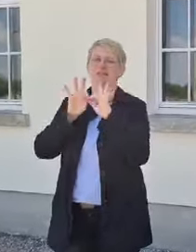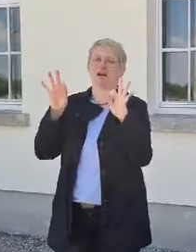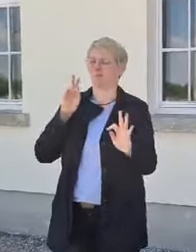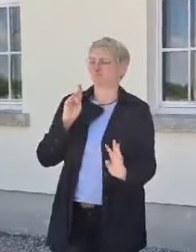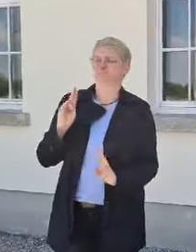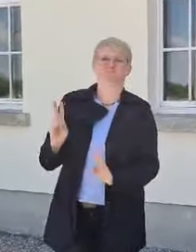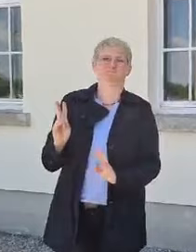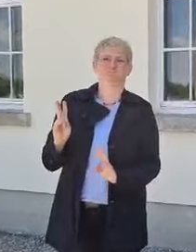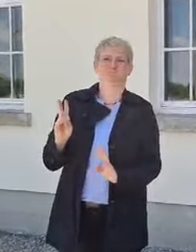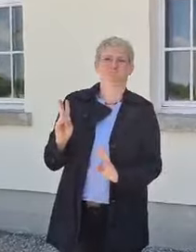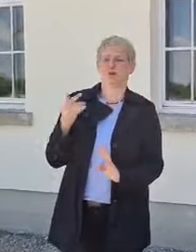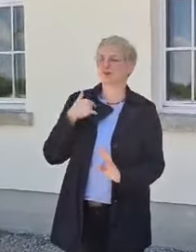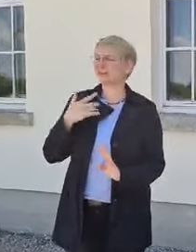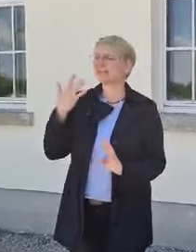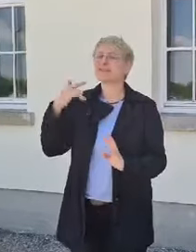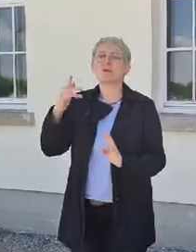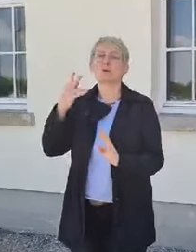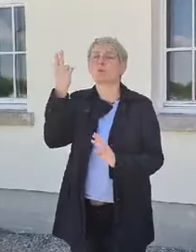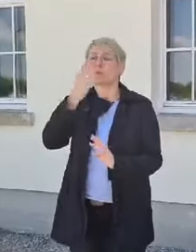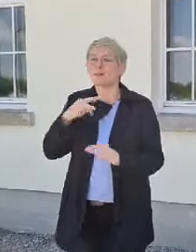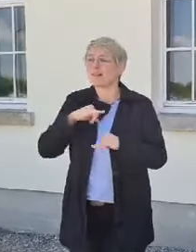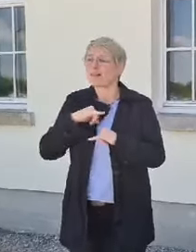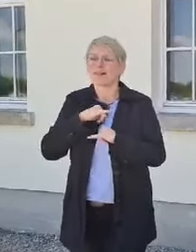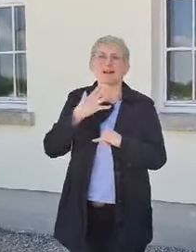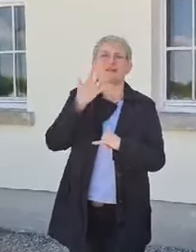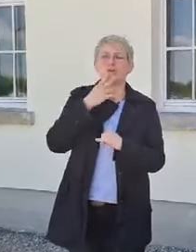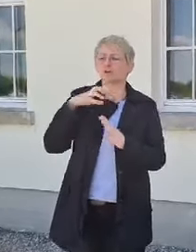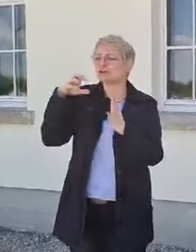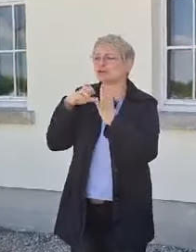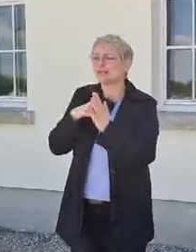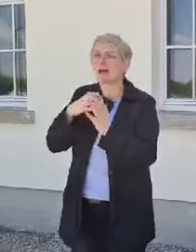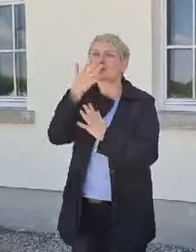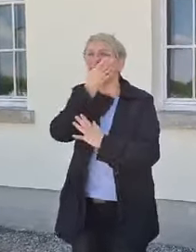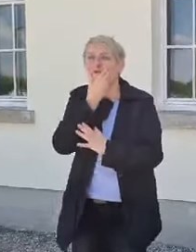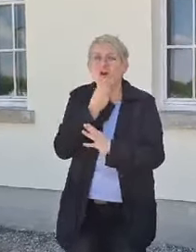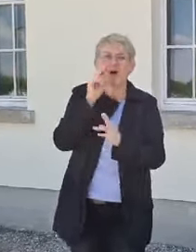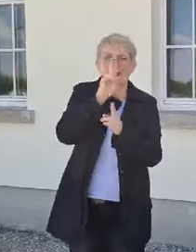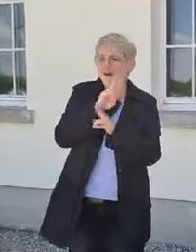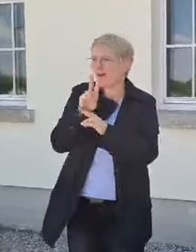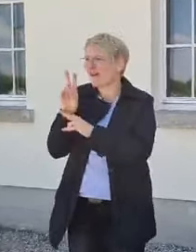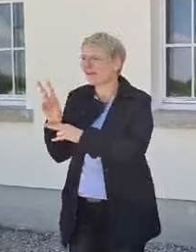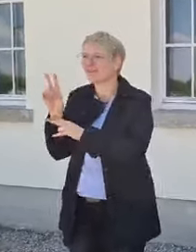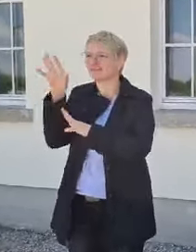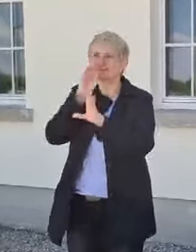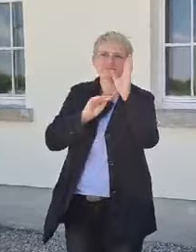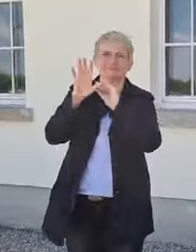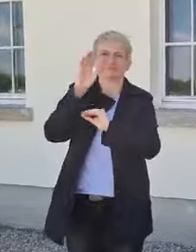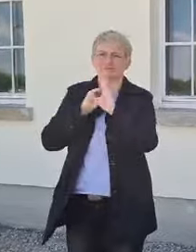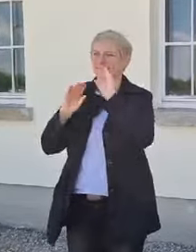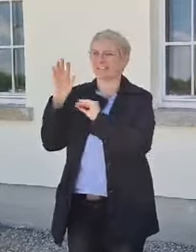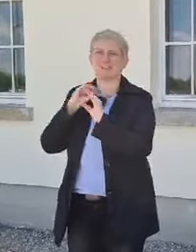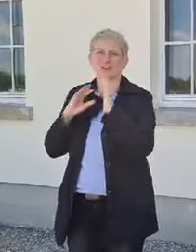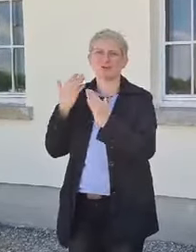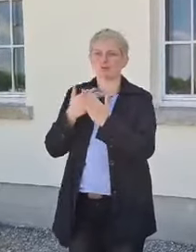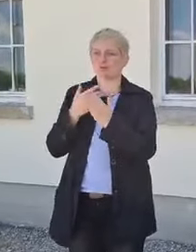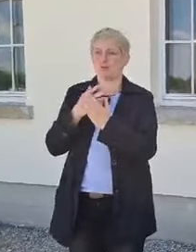die Schönheit dieser Stadt noch mitnehmen. Er hatte die Möglichkeit, Kunstgegenstände, die er angefertigt hat, also